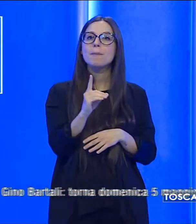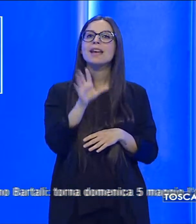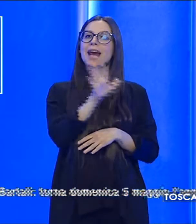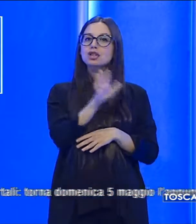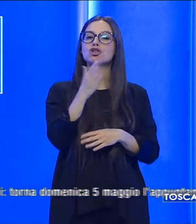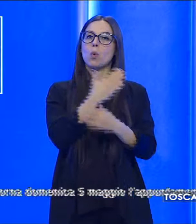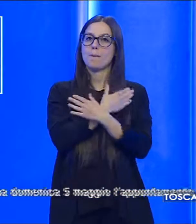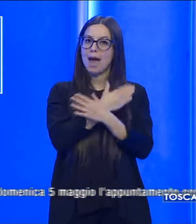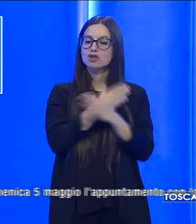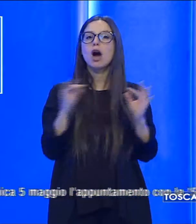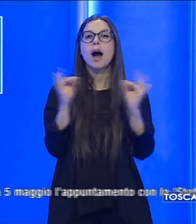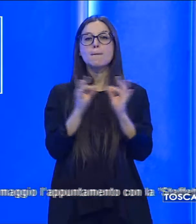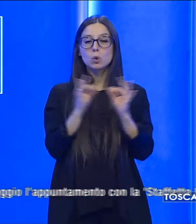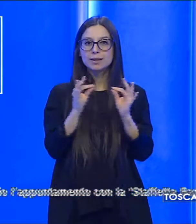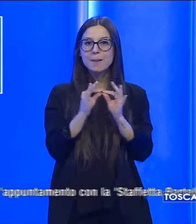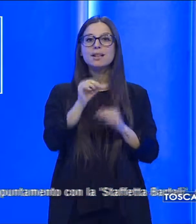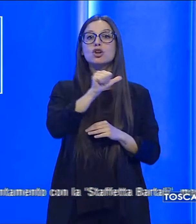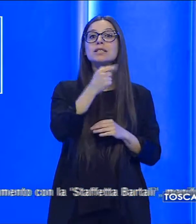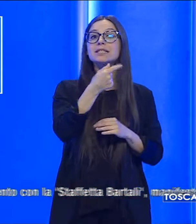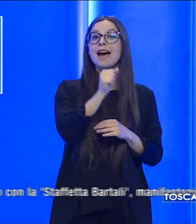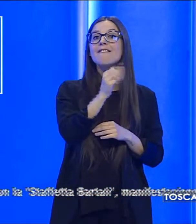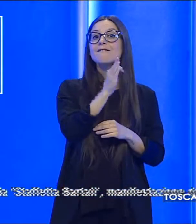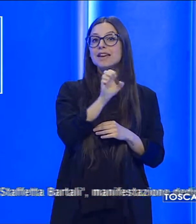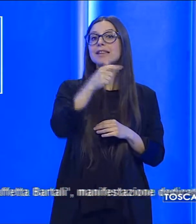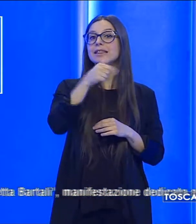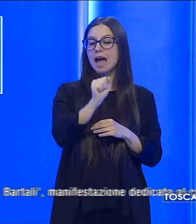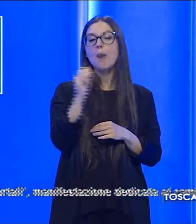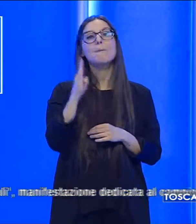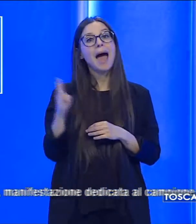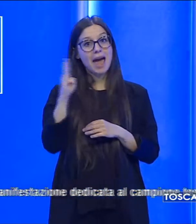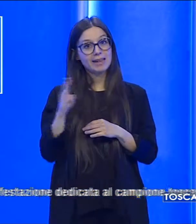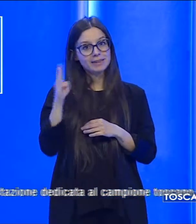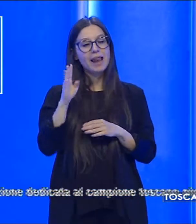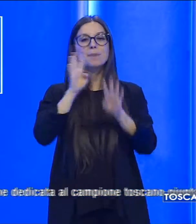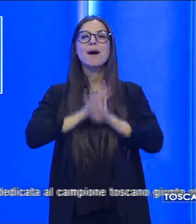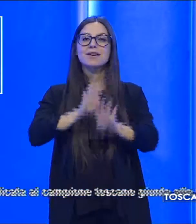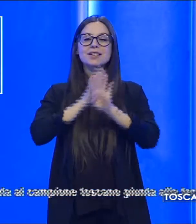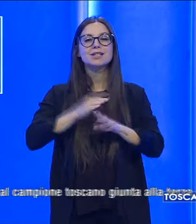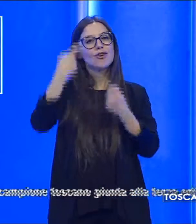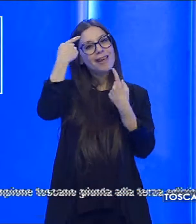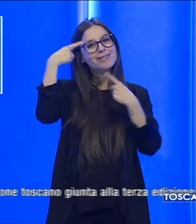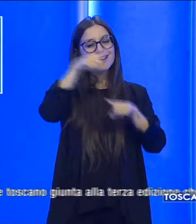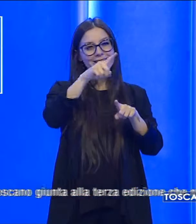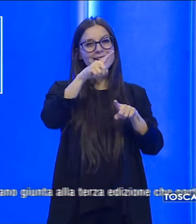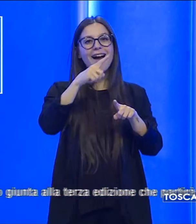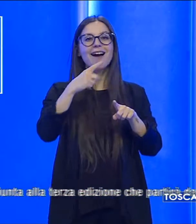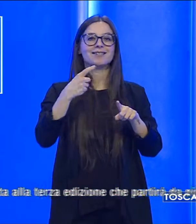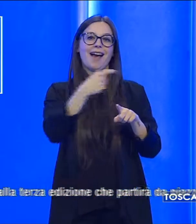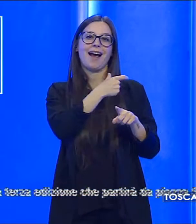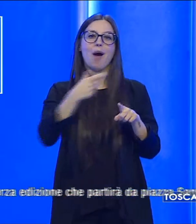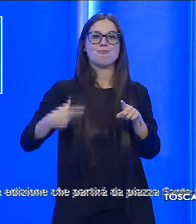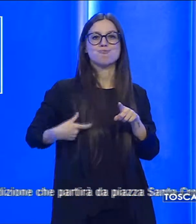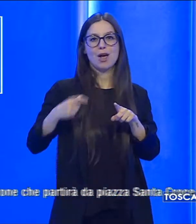'appuntamento con la staffetta Bartali, manifestazione dedicata al campione toscano, giunta alla